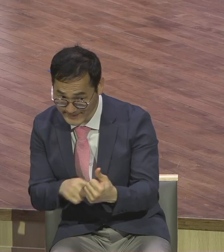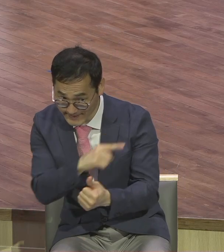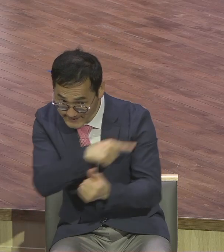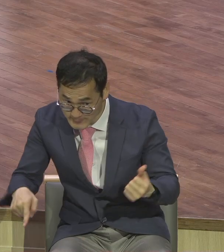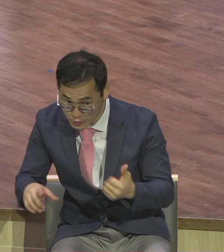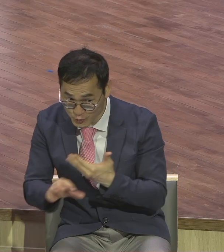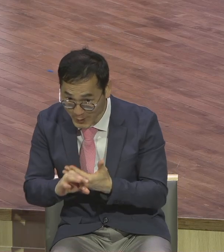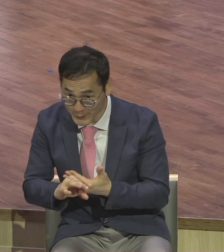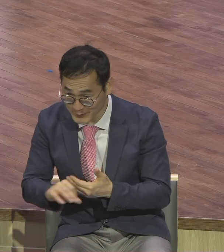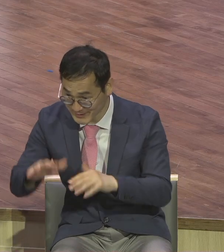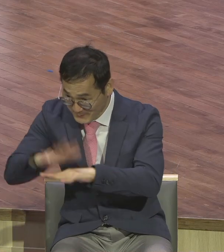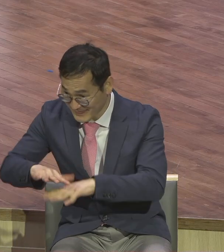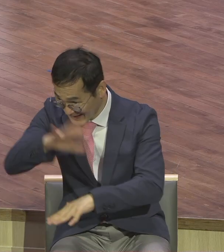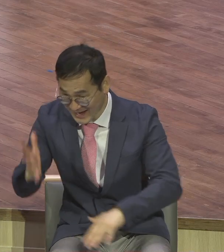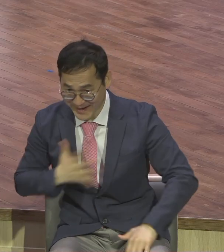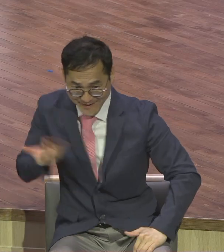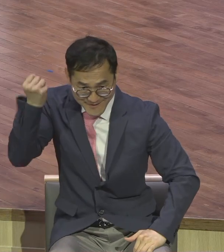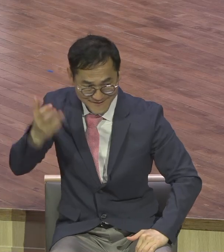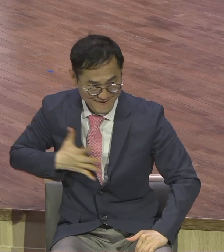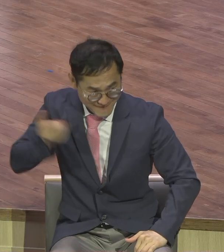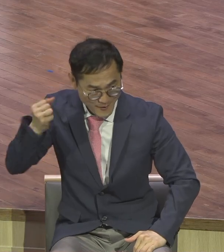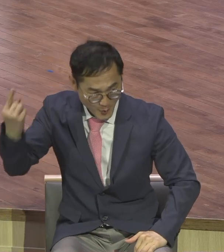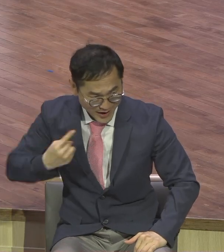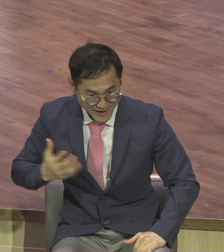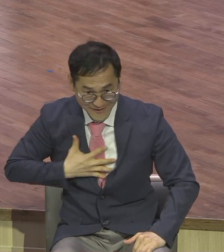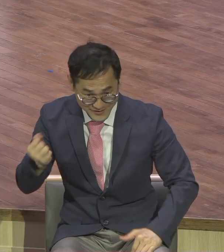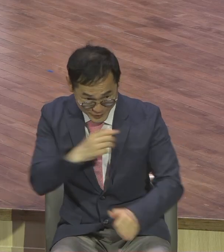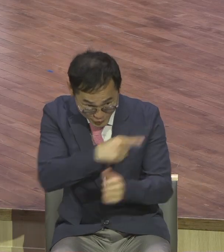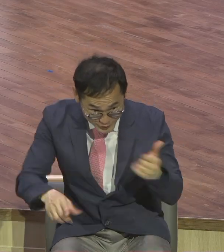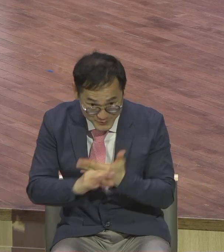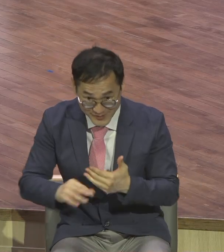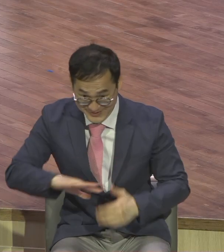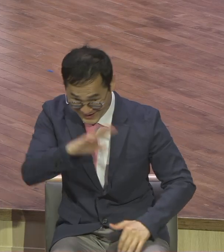이것이다. 우리 것이 되지 않느냐 그래서 때려죽입니다.